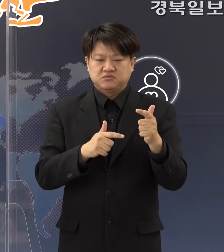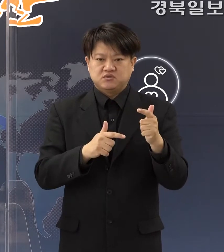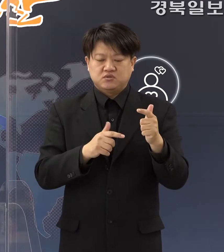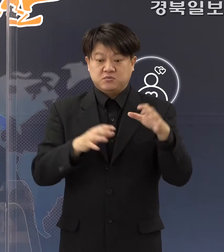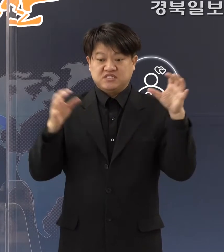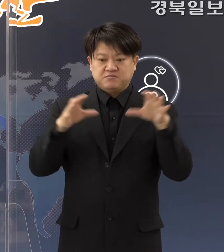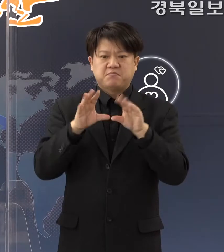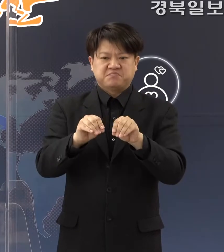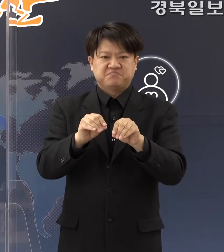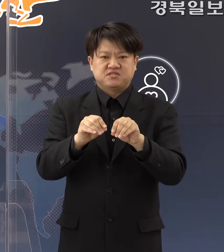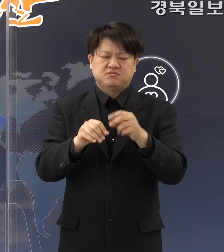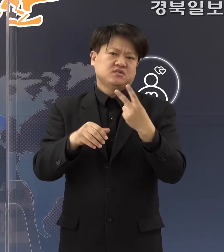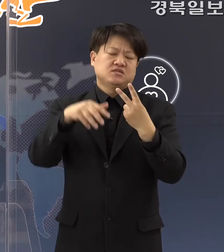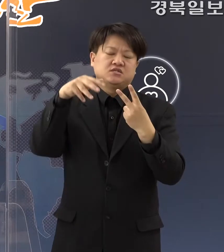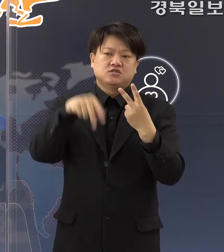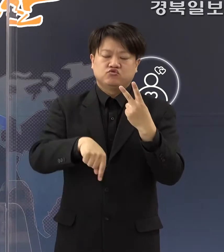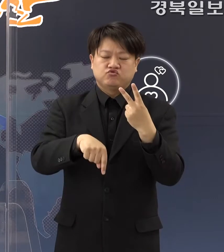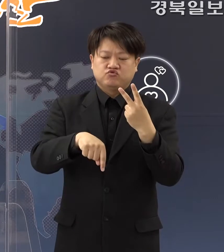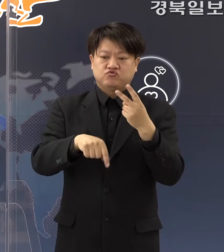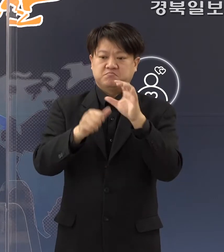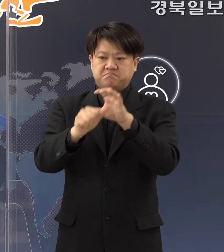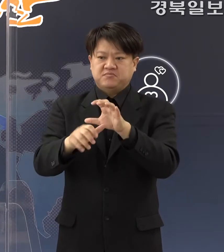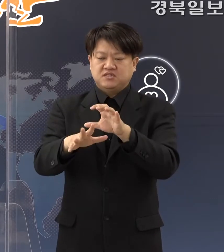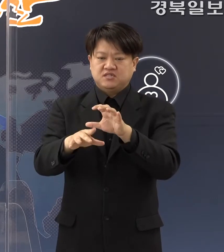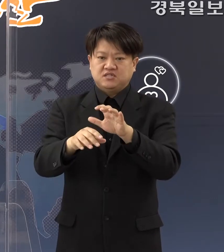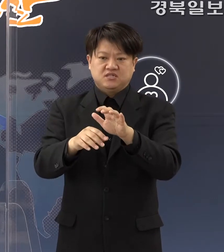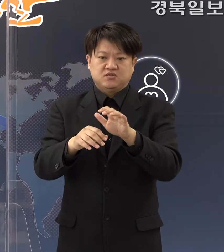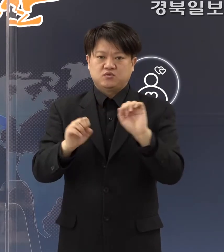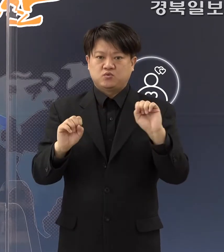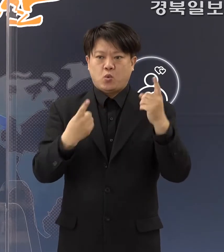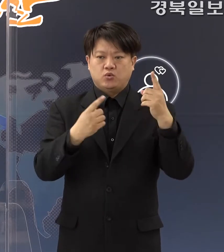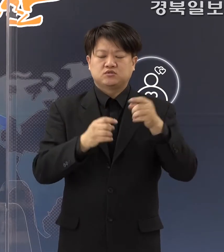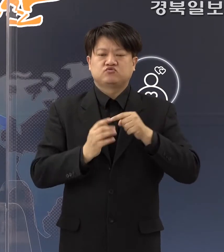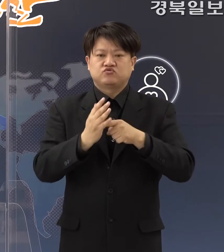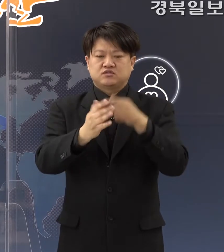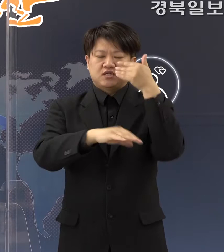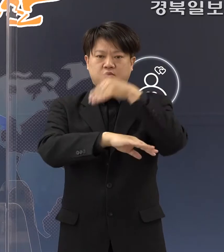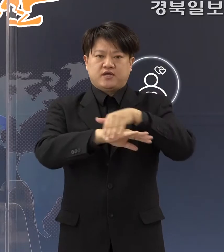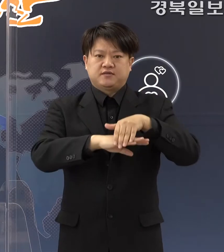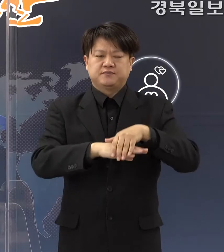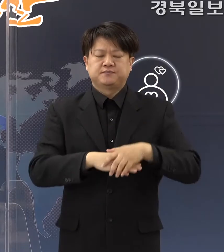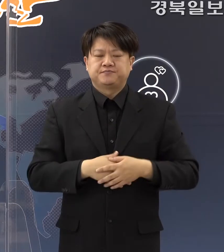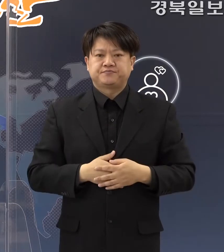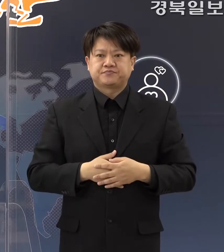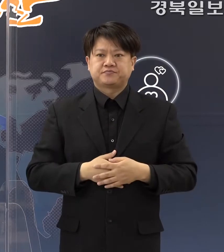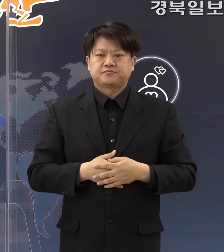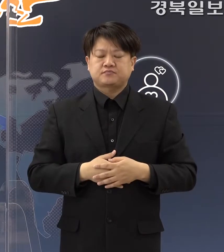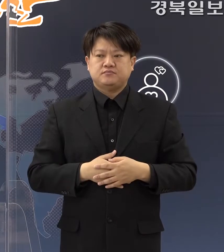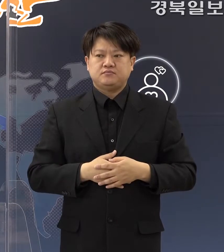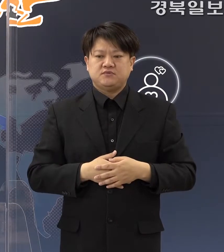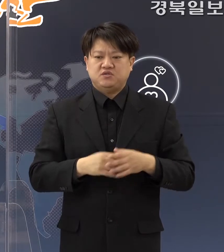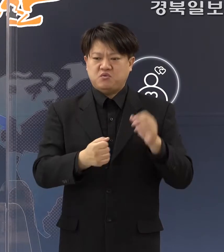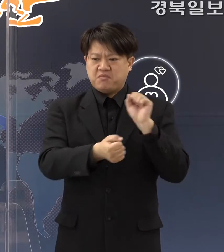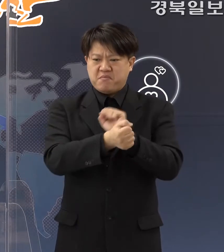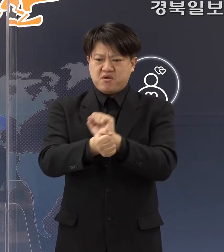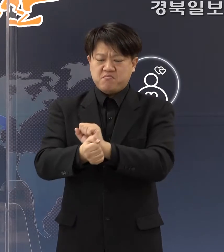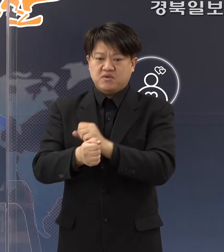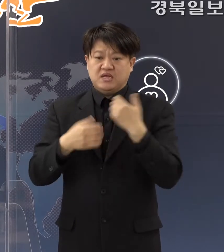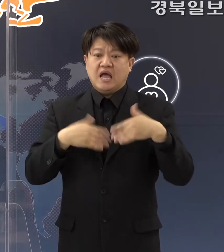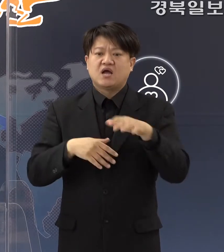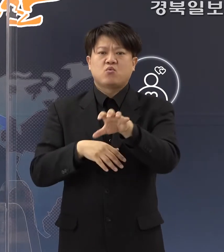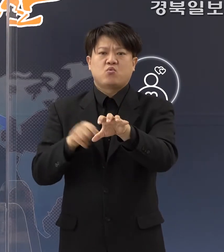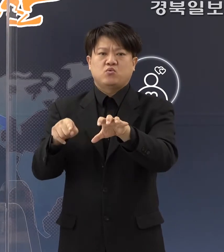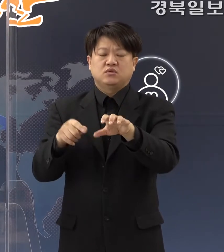집합금지 2주간의 조치를 병행 추진할 계획입니다. 그래서 감염 취약시설에 대한 특별